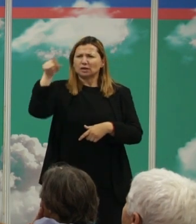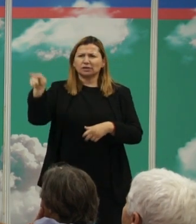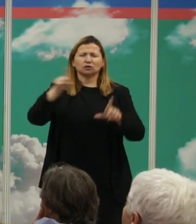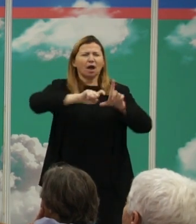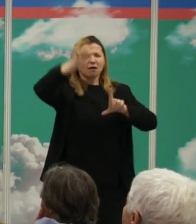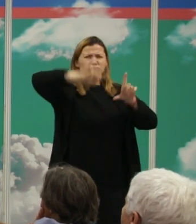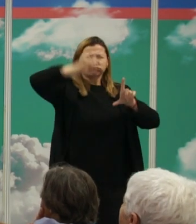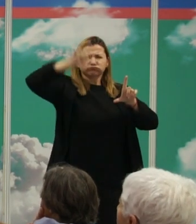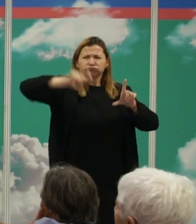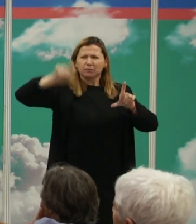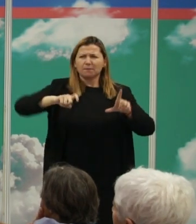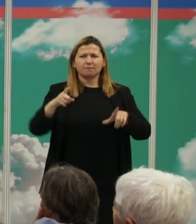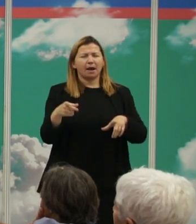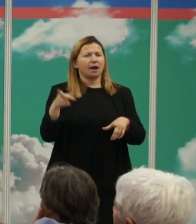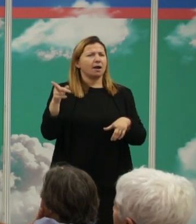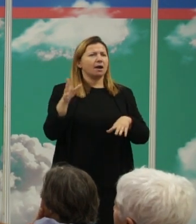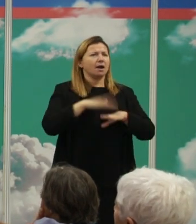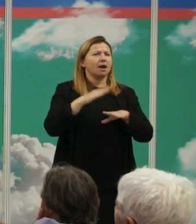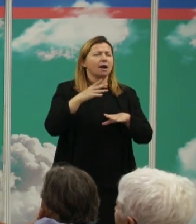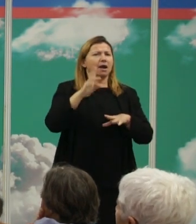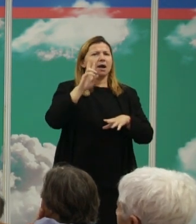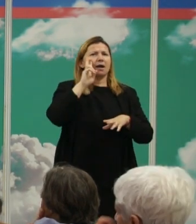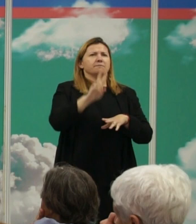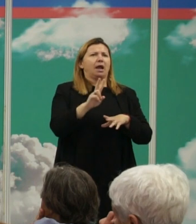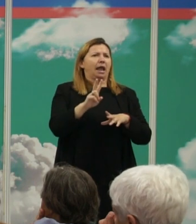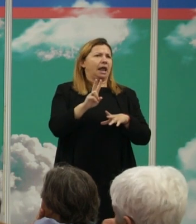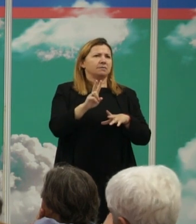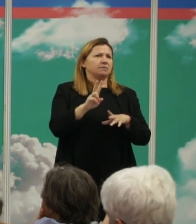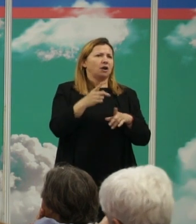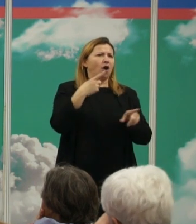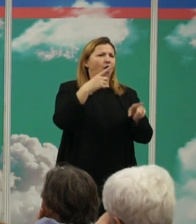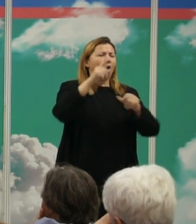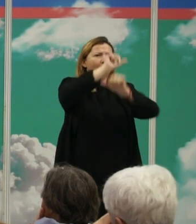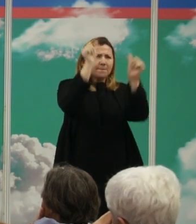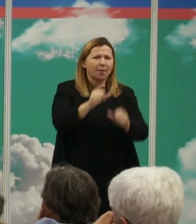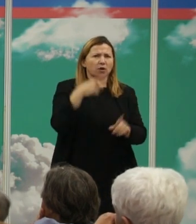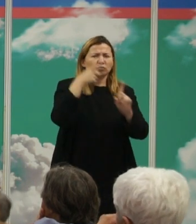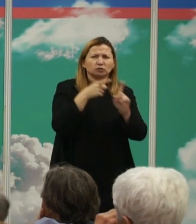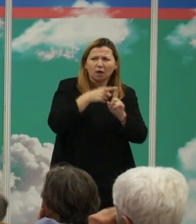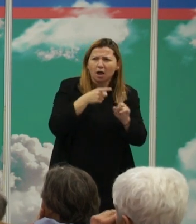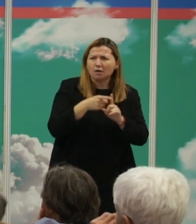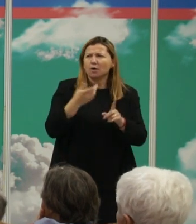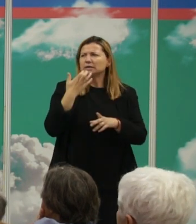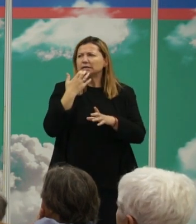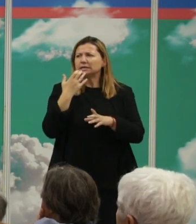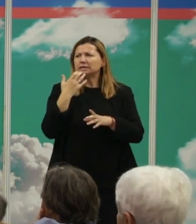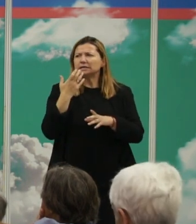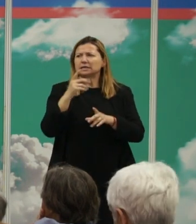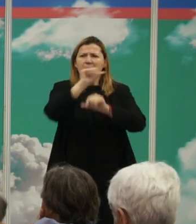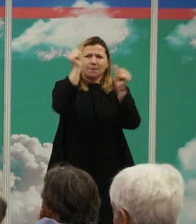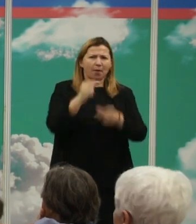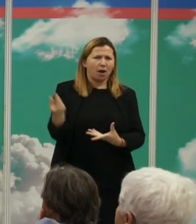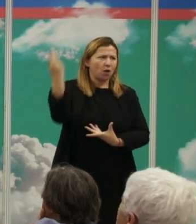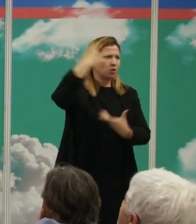que fue muy robusta independientemente del tipo de filogenia que utilizáramos de los modelos que utilizáramos si incluíamos modelos con